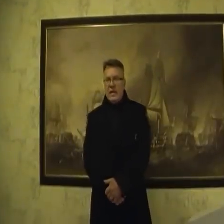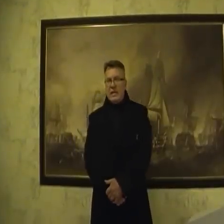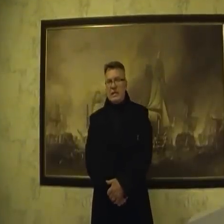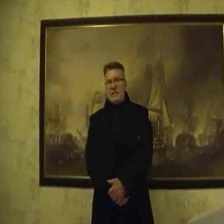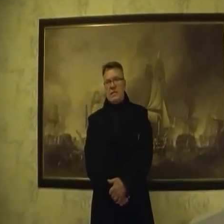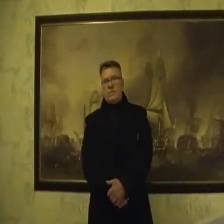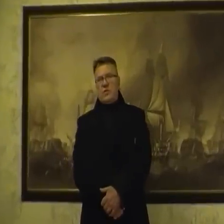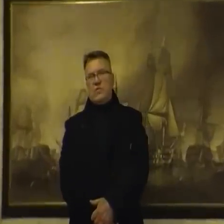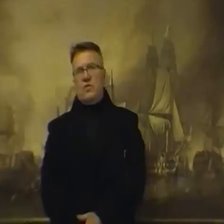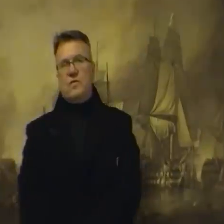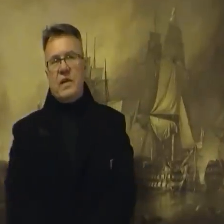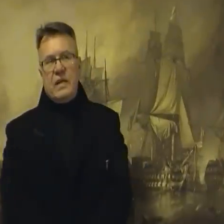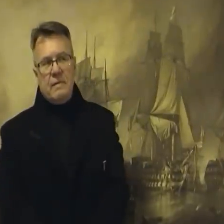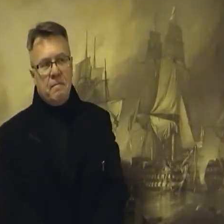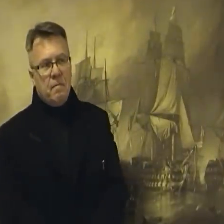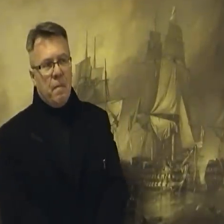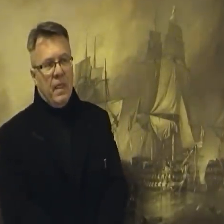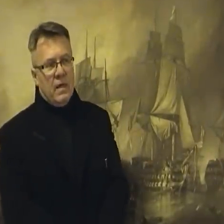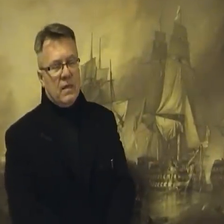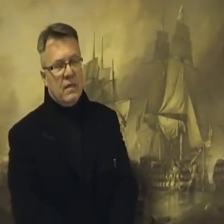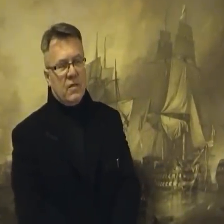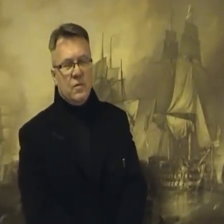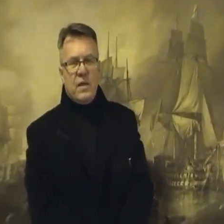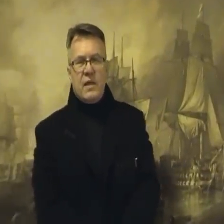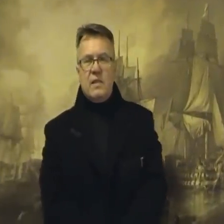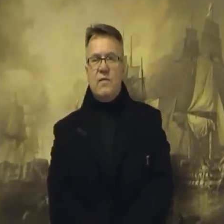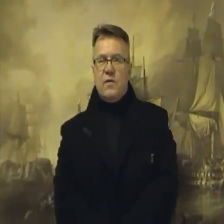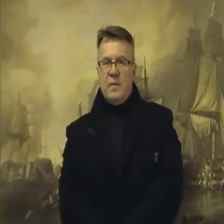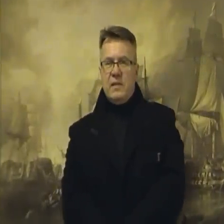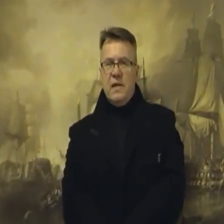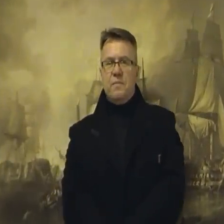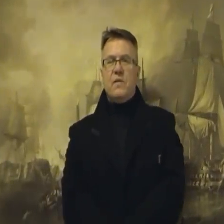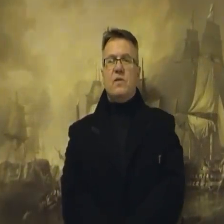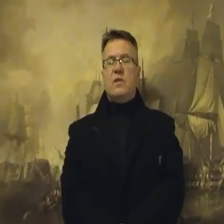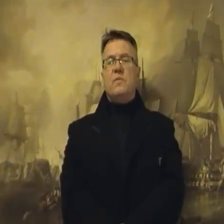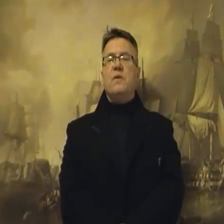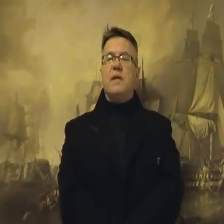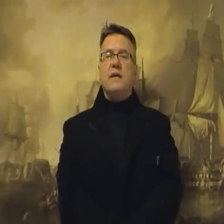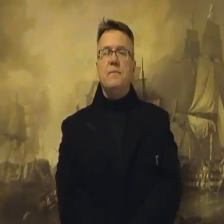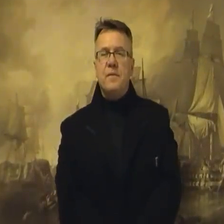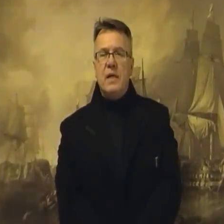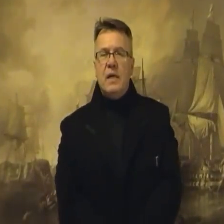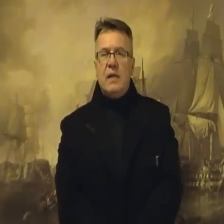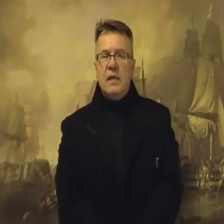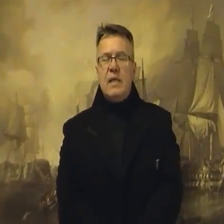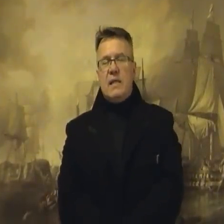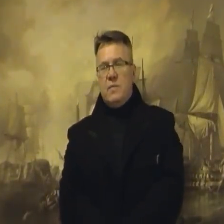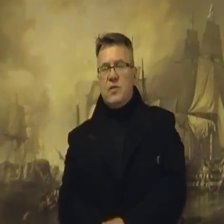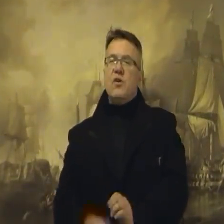Ale proszę zwrócić uwagę, na czym polega dezinformacja. Wiecie na czym polega? Nie na tym, co